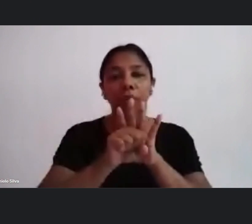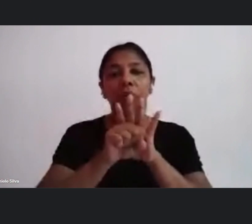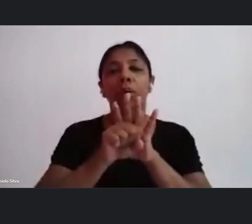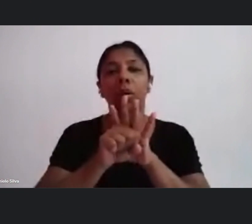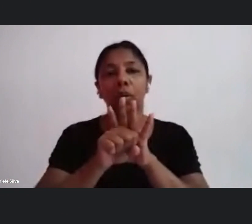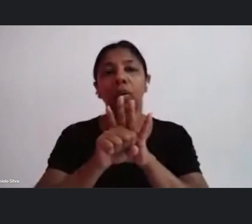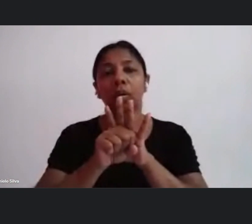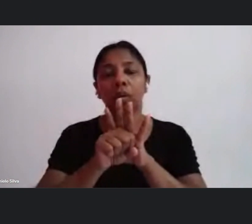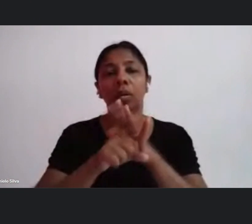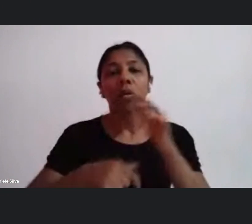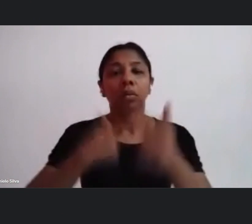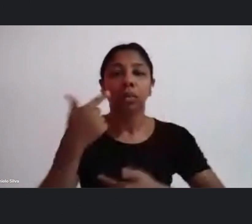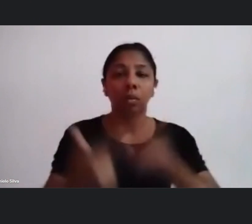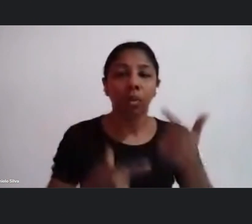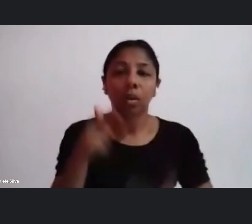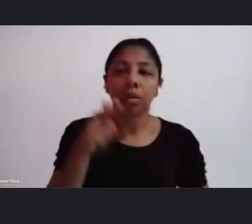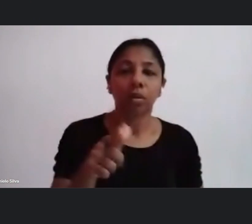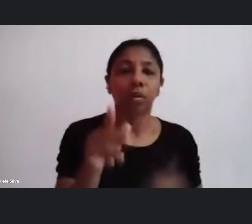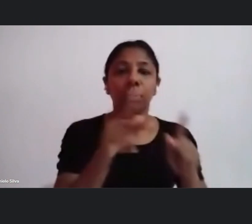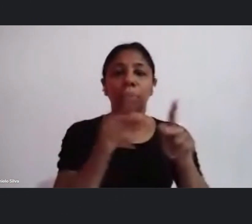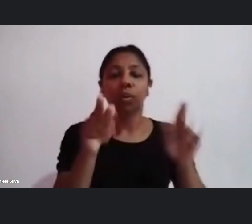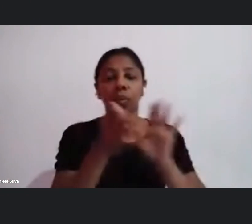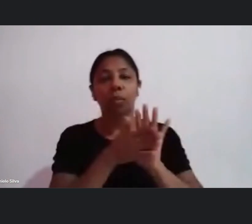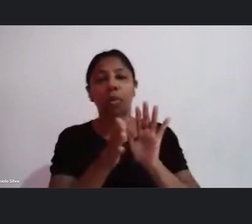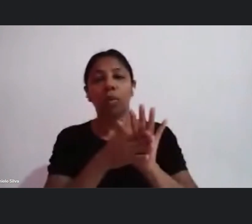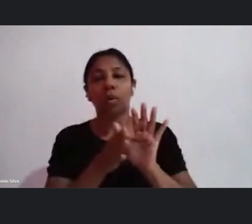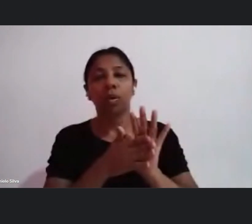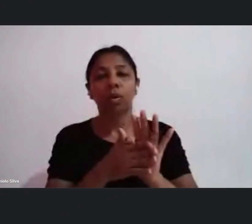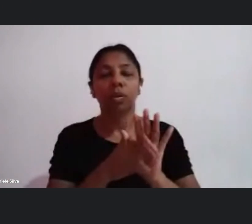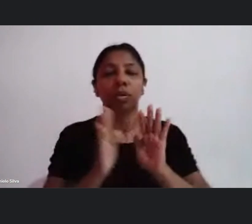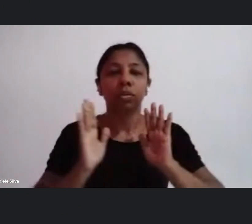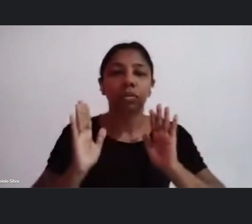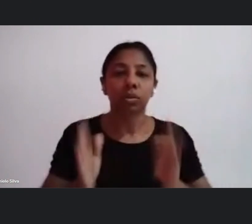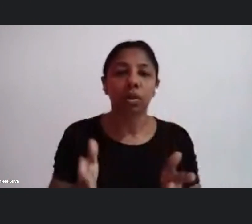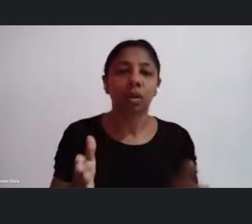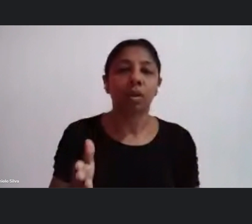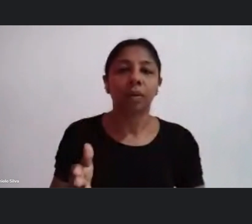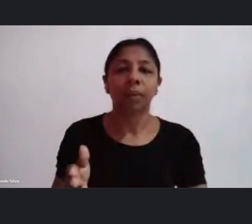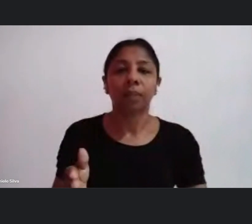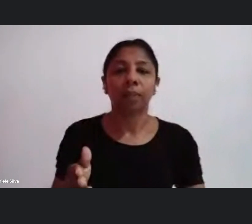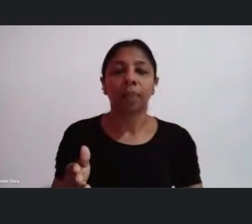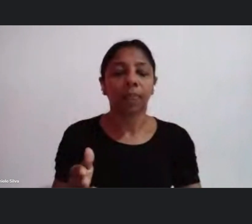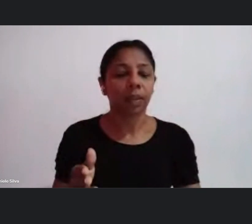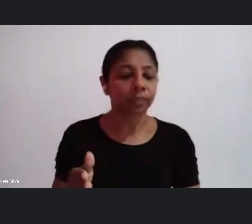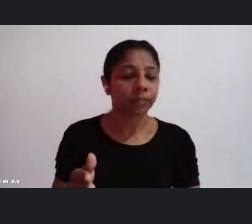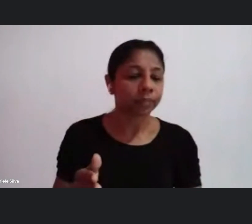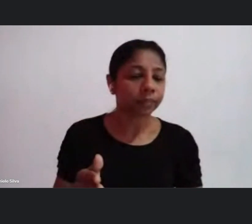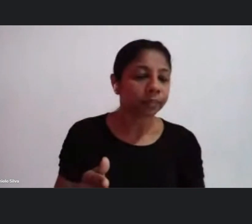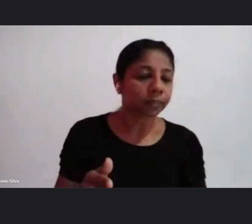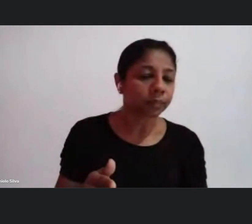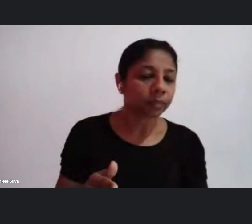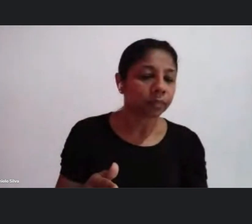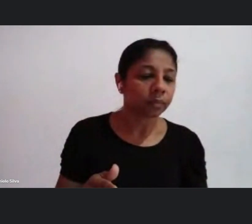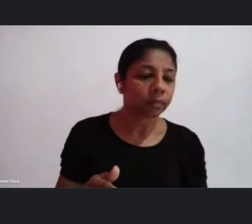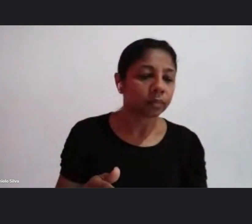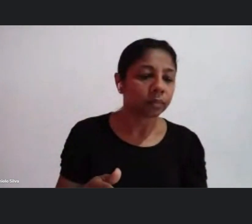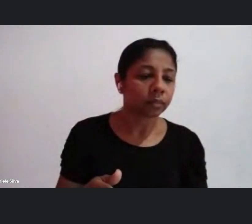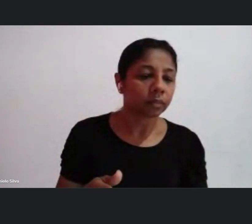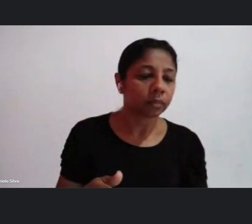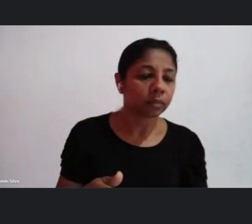já vai estar inscrito em um projeto e aí você já fazer essa indicação essa pessoa que possa popular na área tá bom